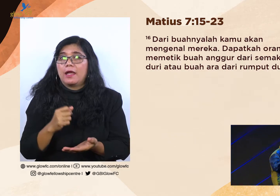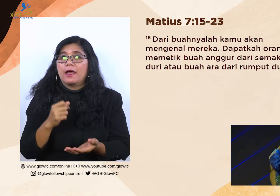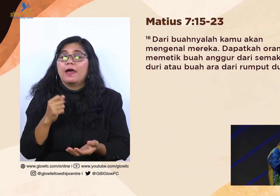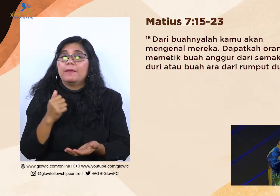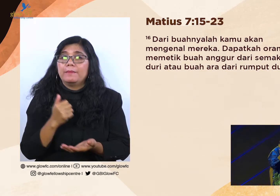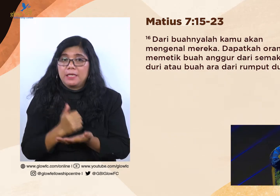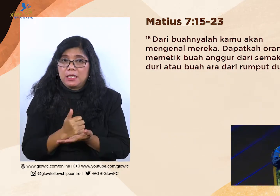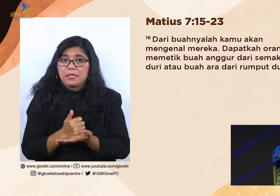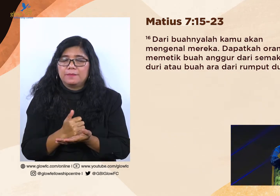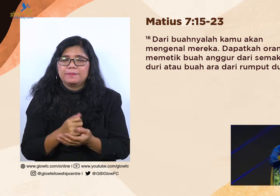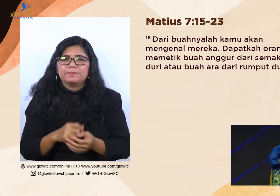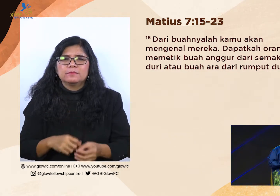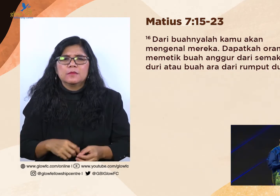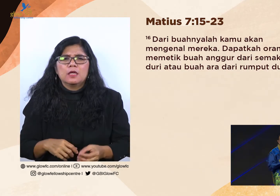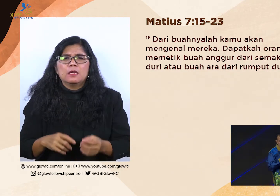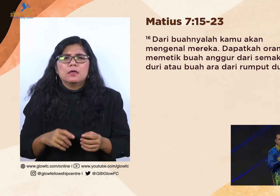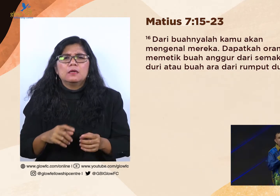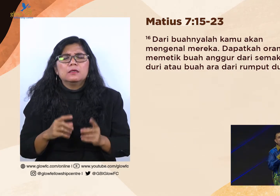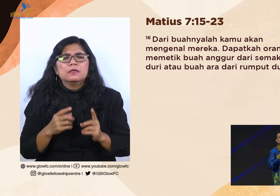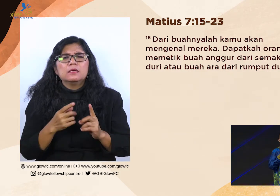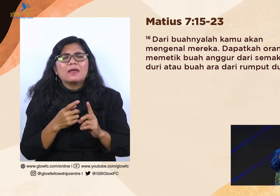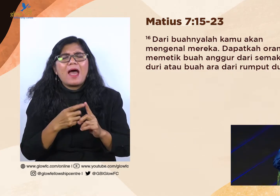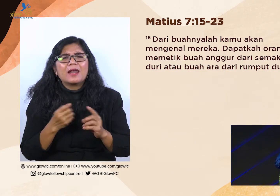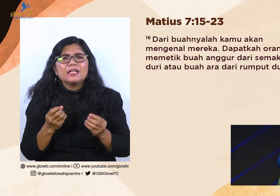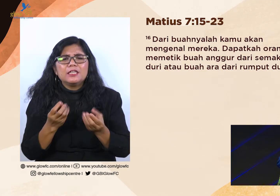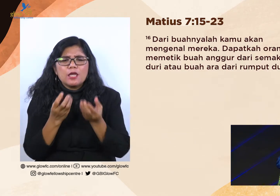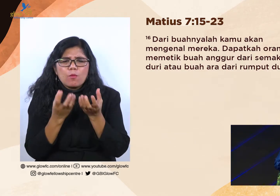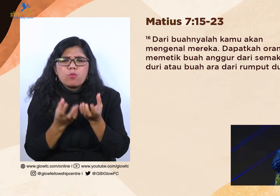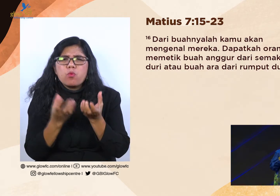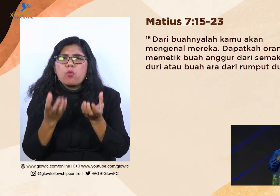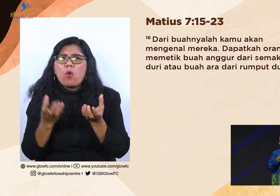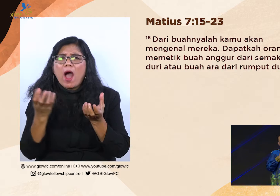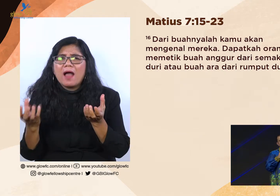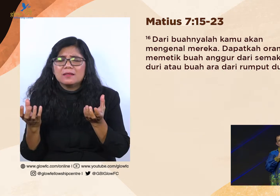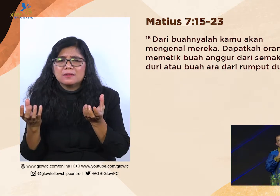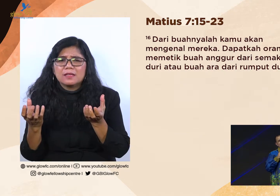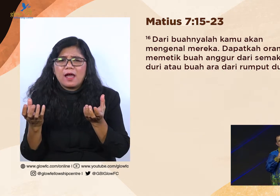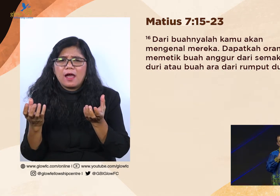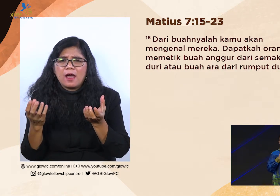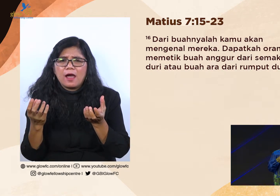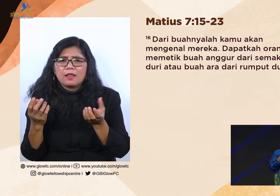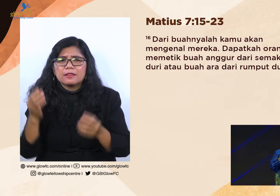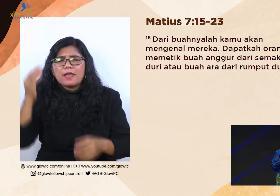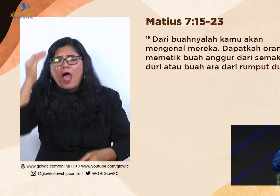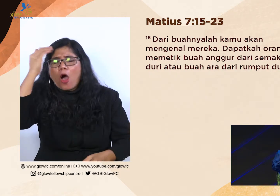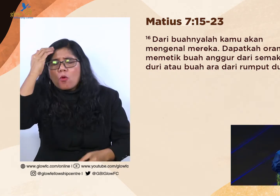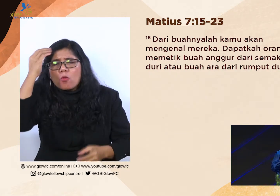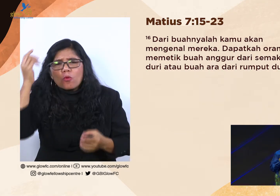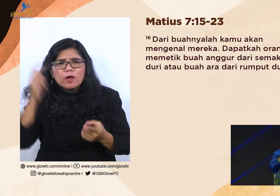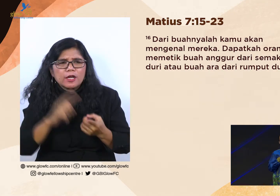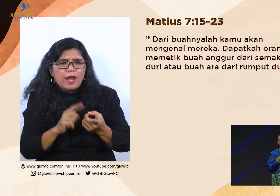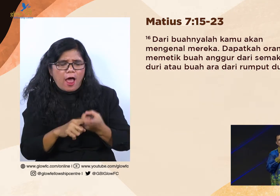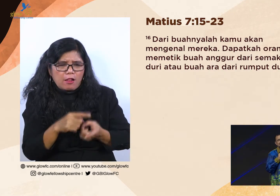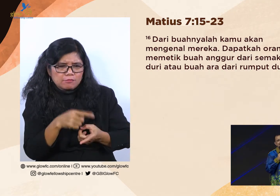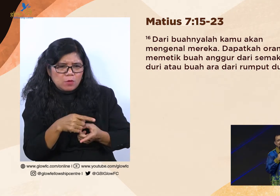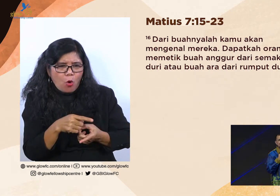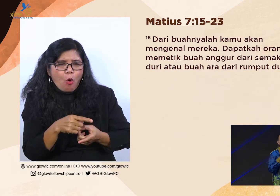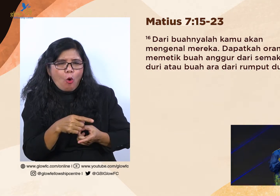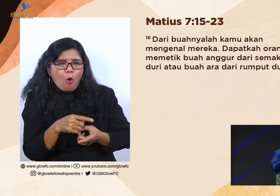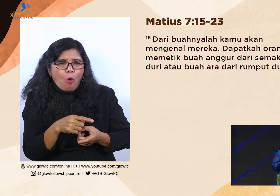Dari buahnya lah. Kamu akan mengenal mereka. Buahnya apa? Buahnya suka mengabarkan injil?